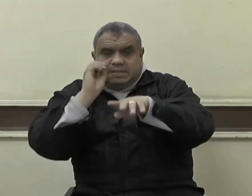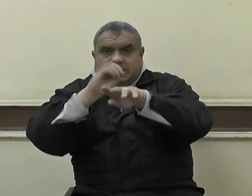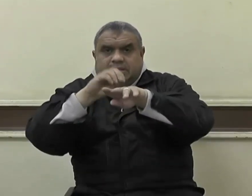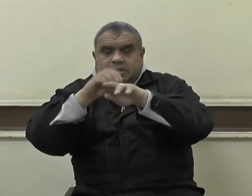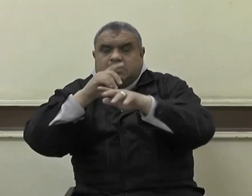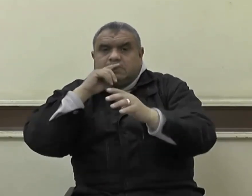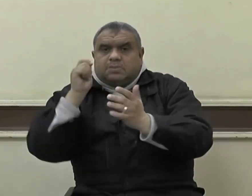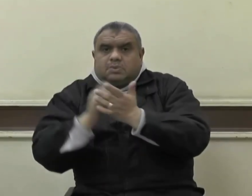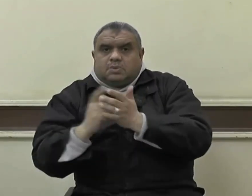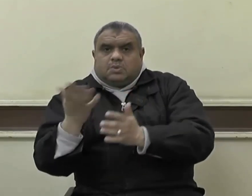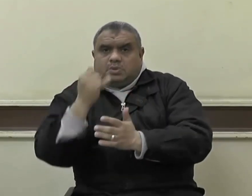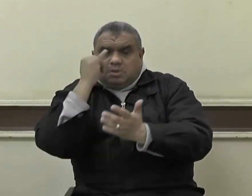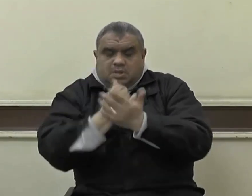منكم شهداء